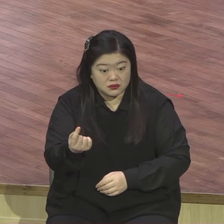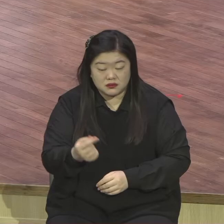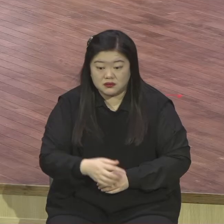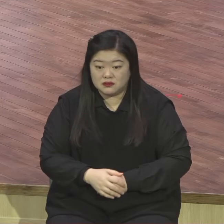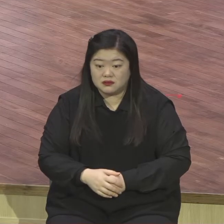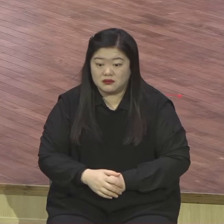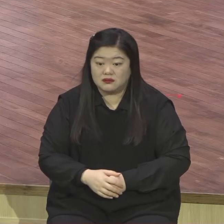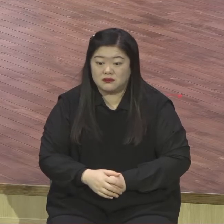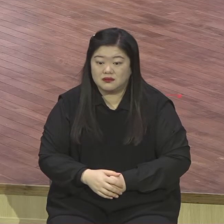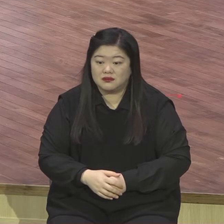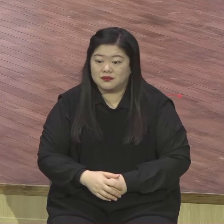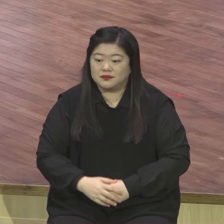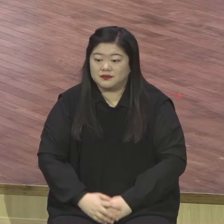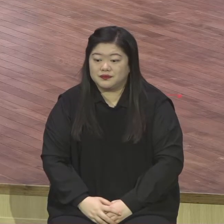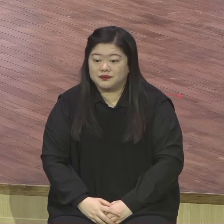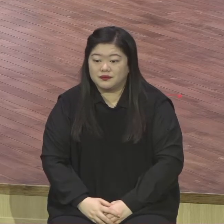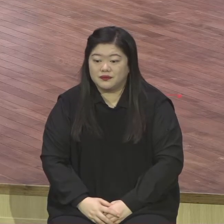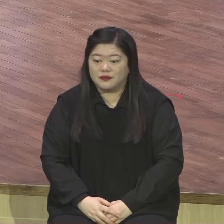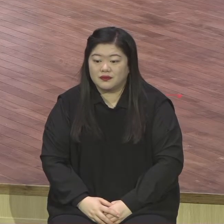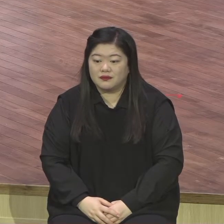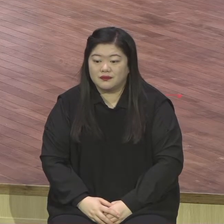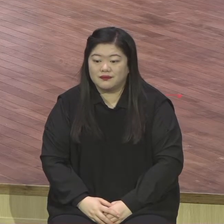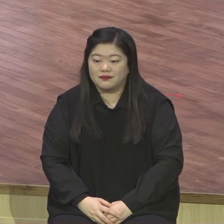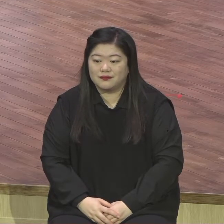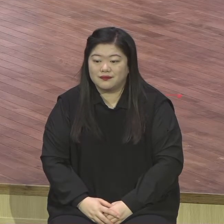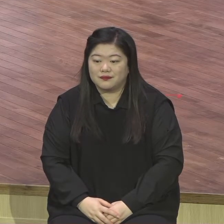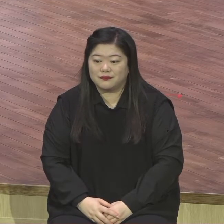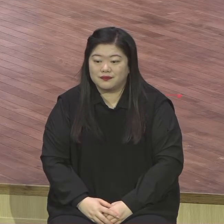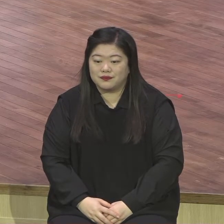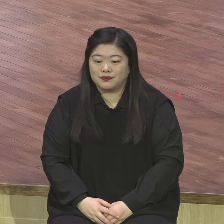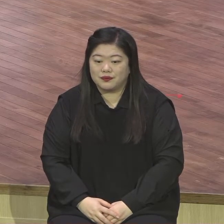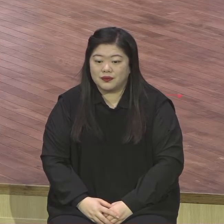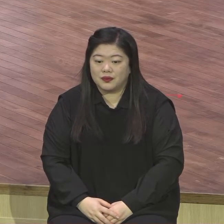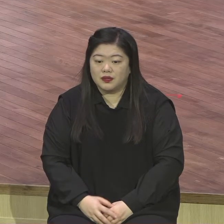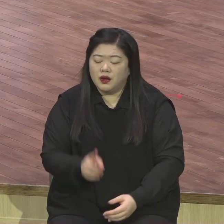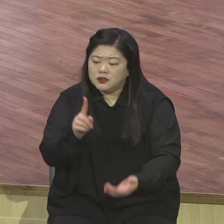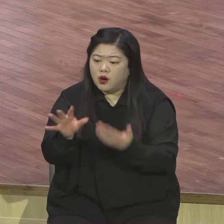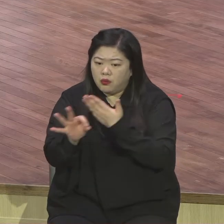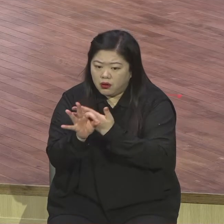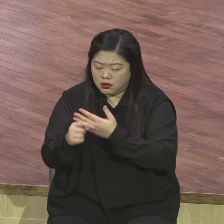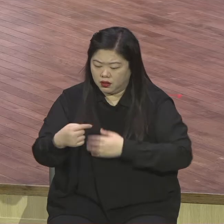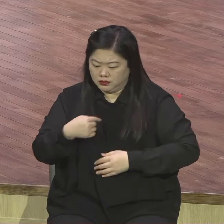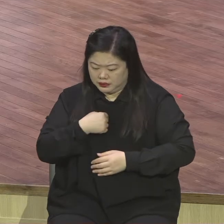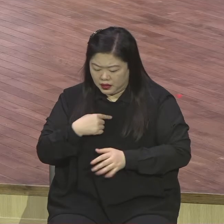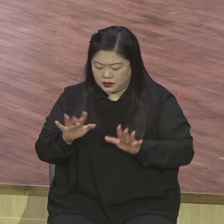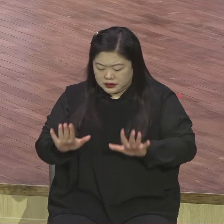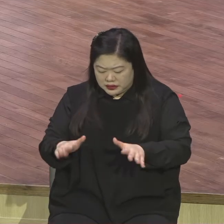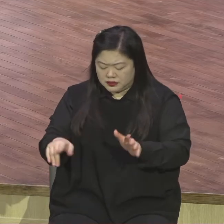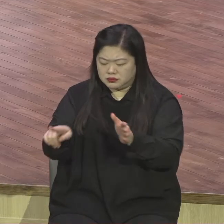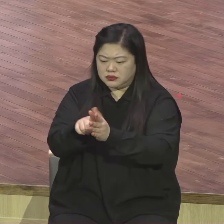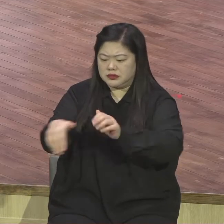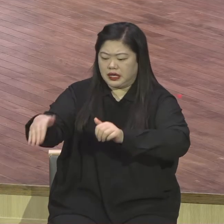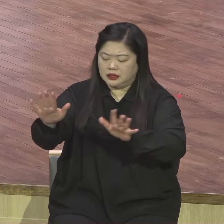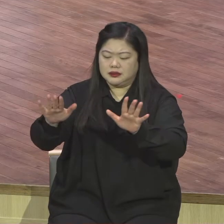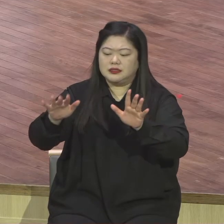이런 상황 속에서 우리가 어떤 영적 자세를 가지고 살아가고 살아야